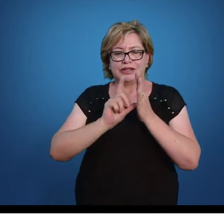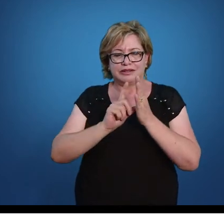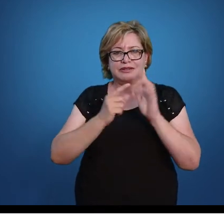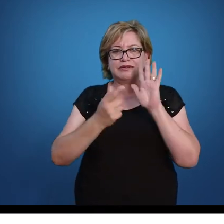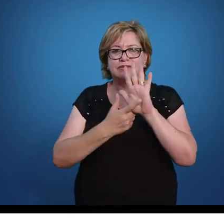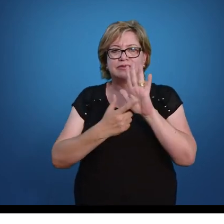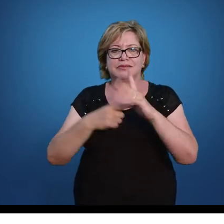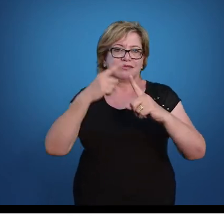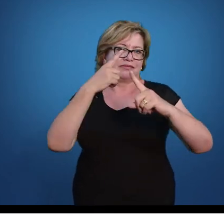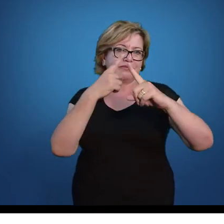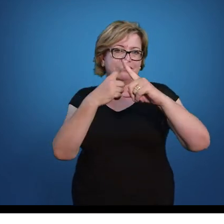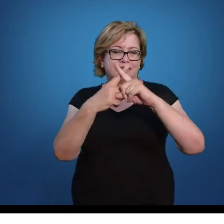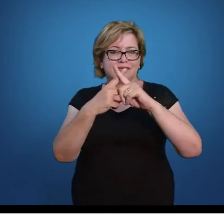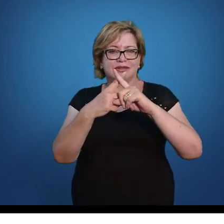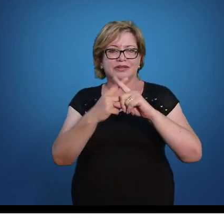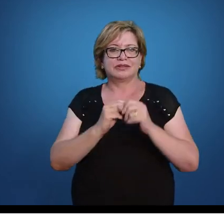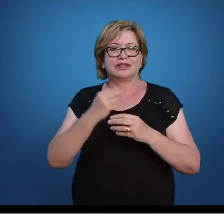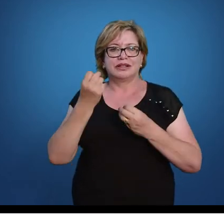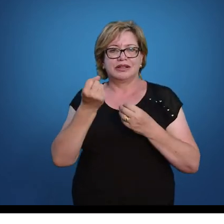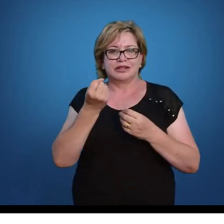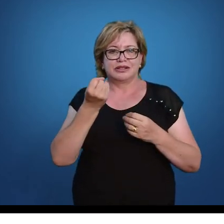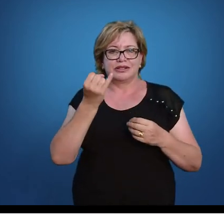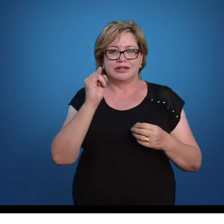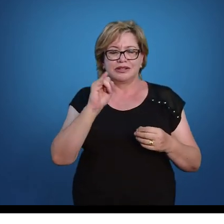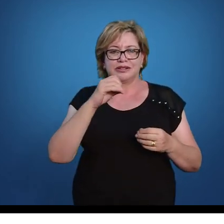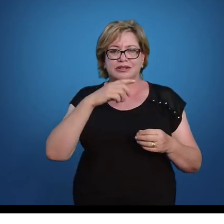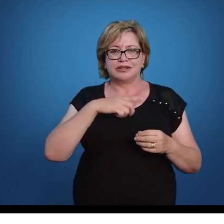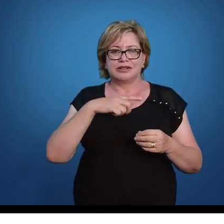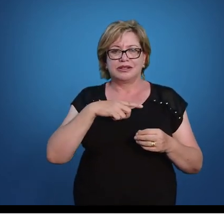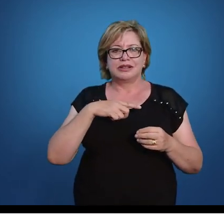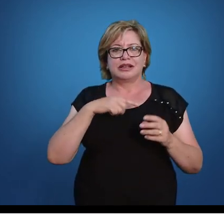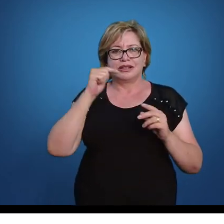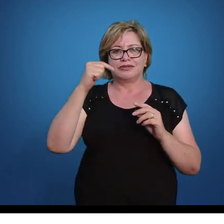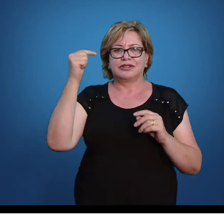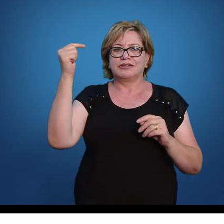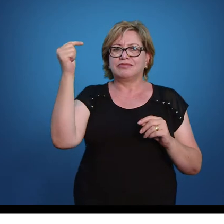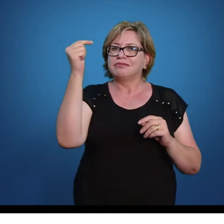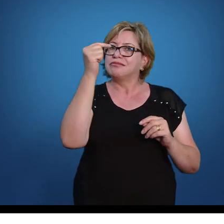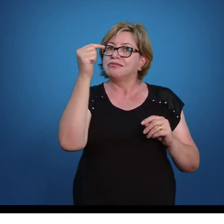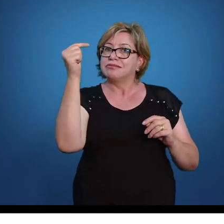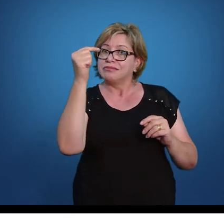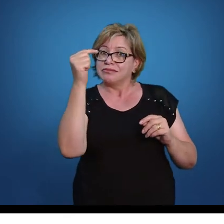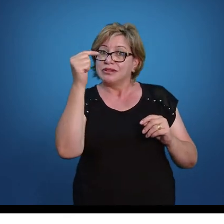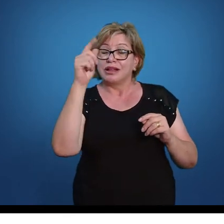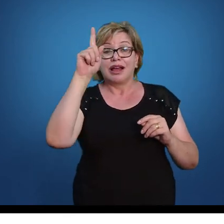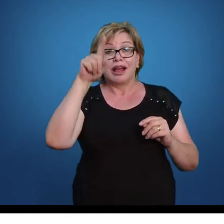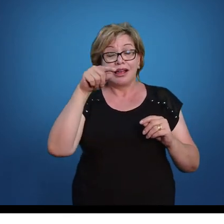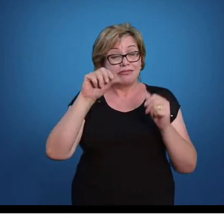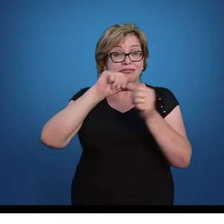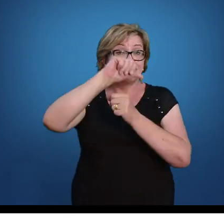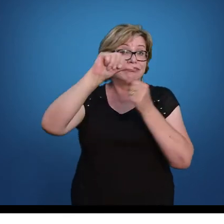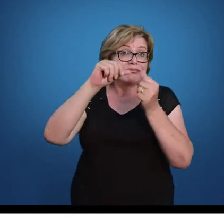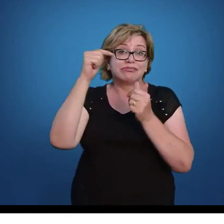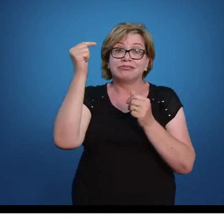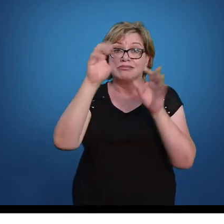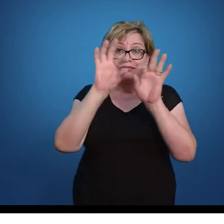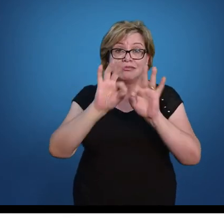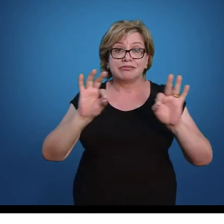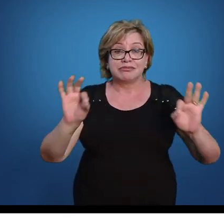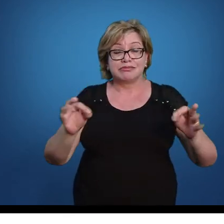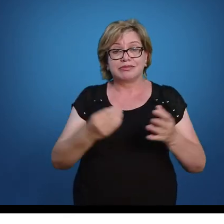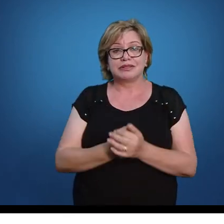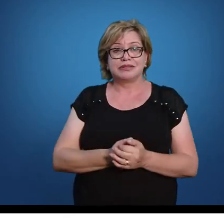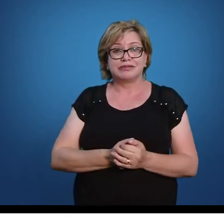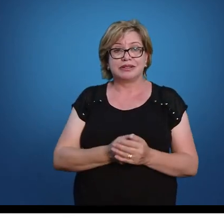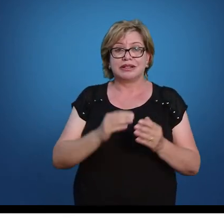de multiplicação de fração, se aqui fosse uma subtração, a única diferença é que o sinal aqui seria de menos.